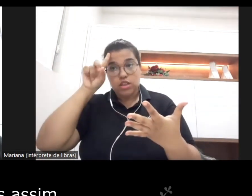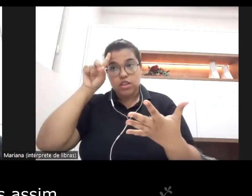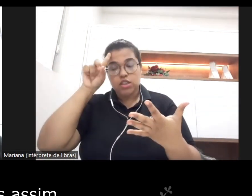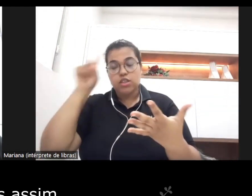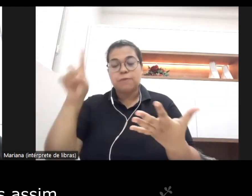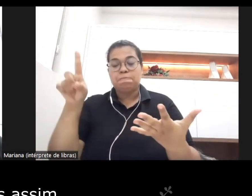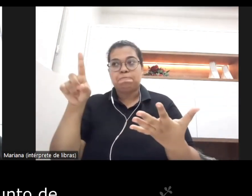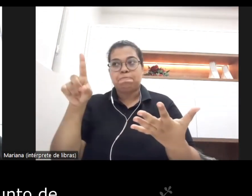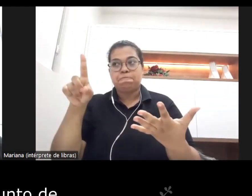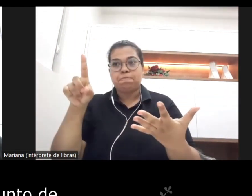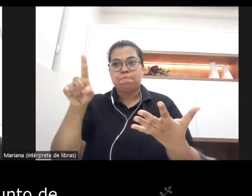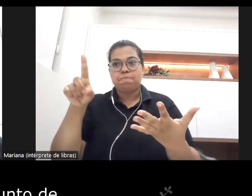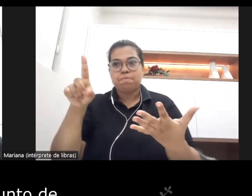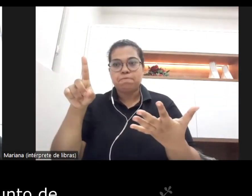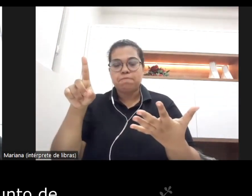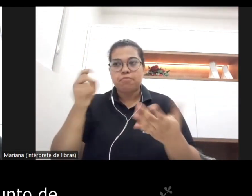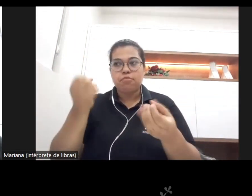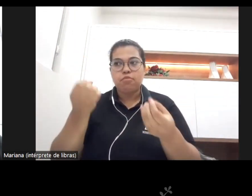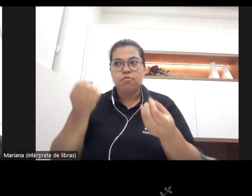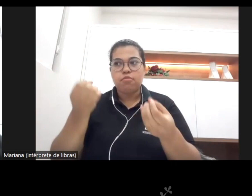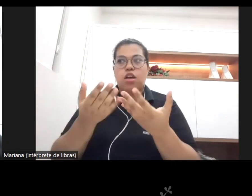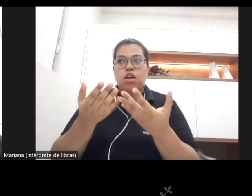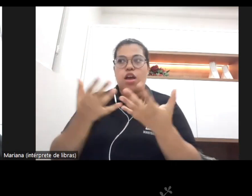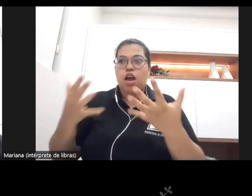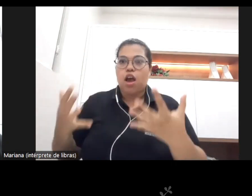vamos dizer assim o conjunto de